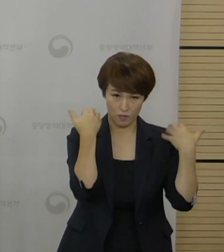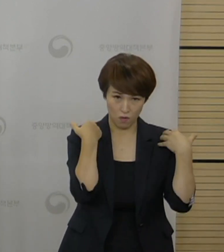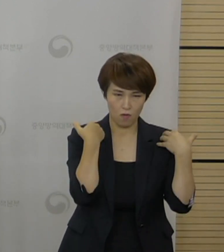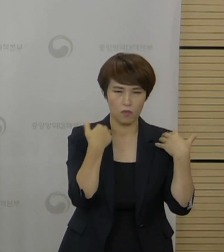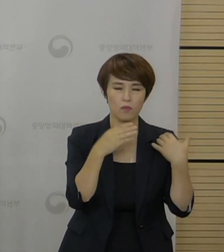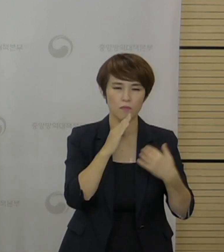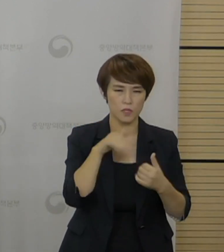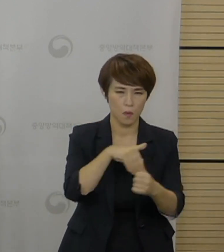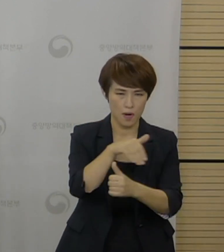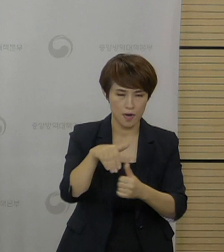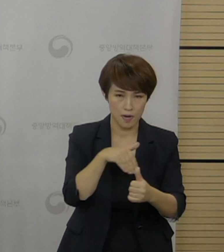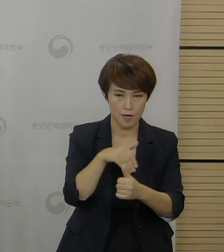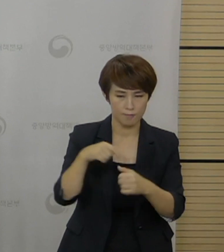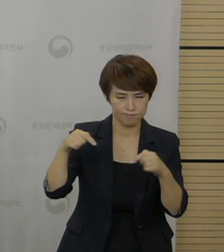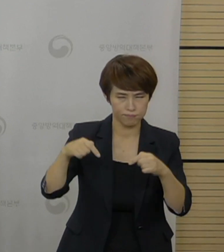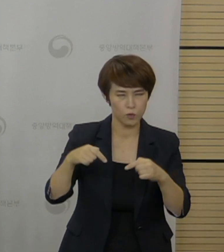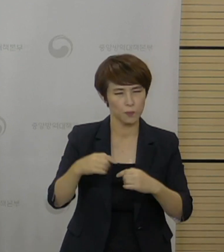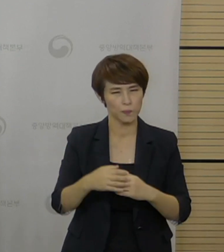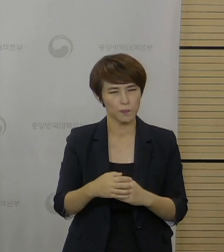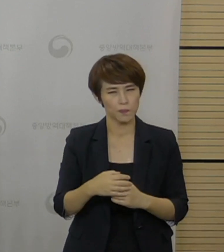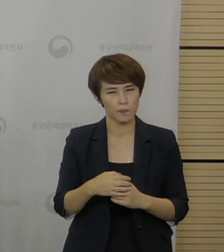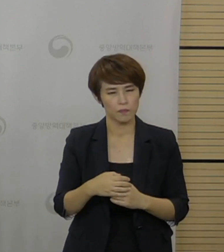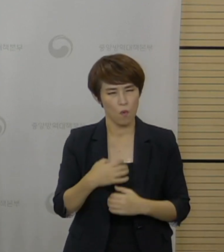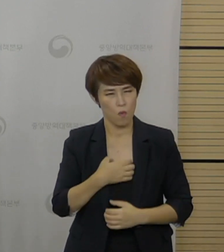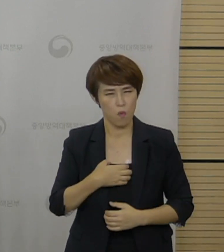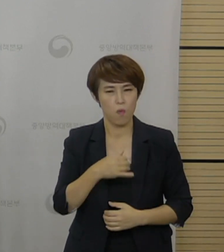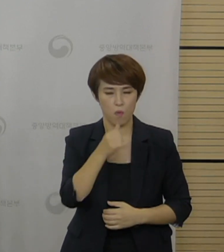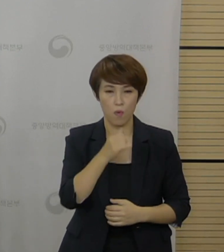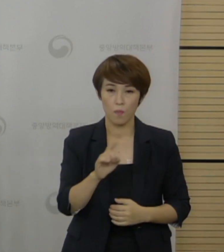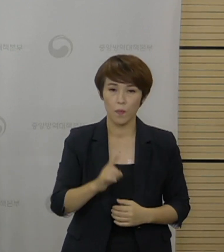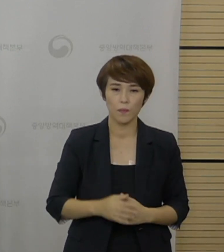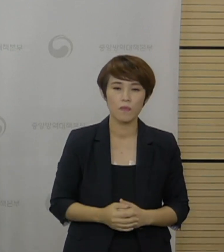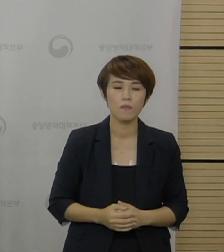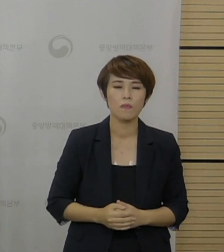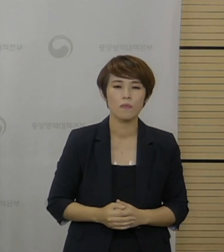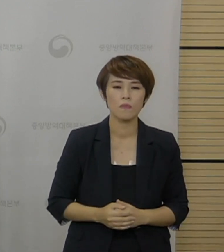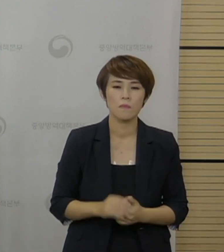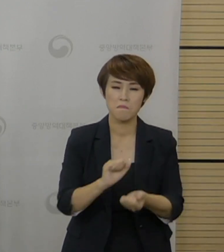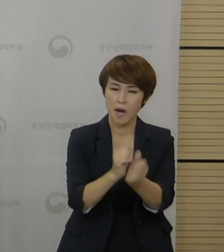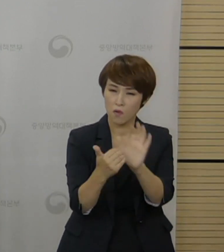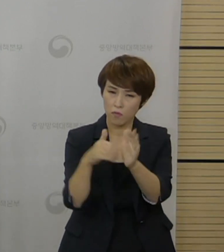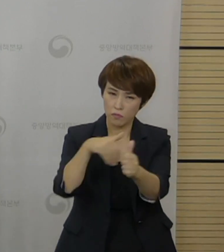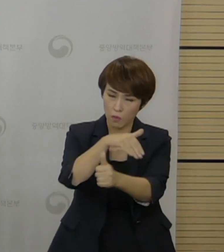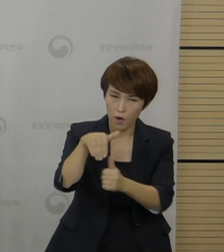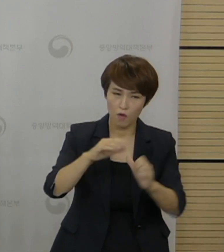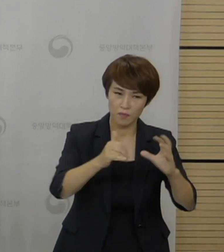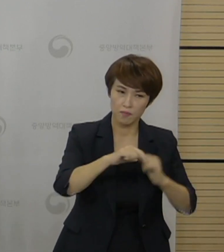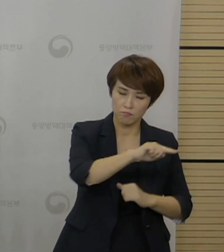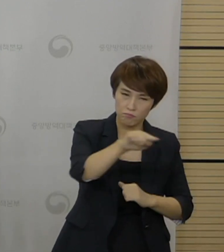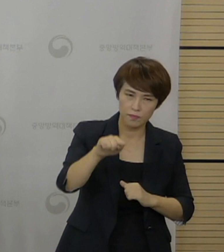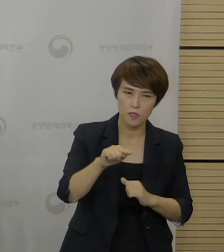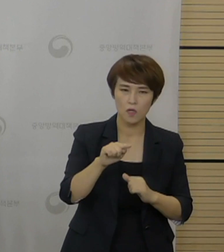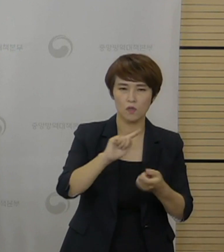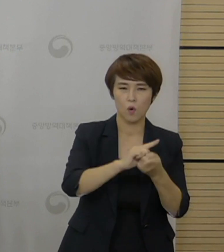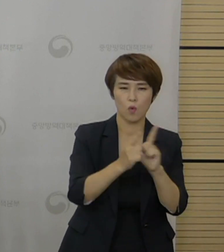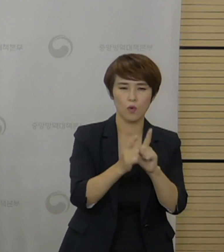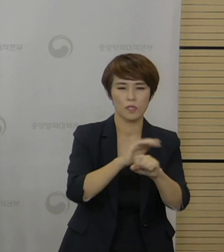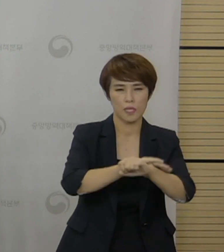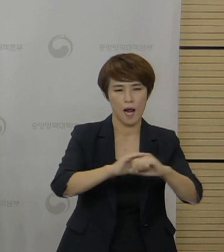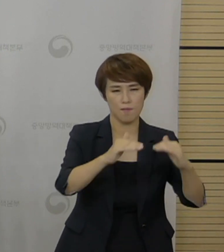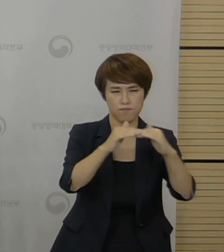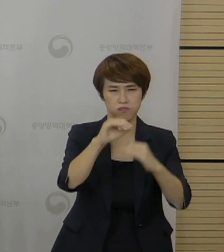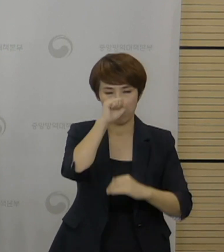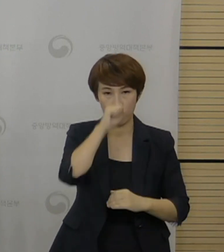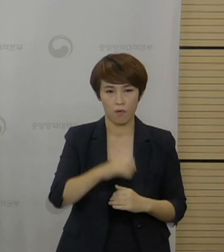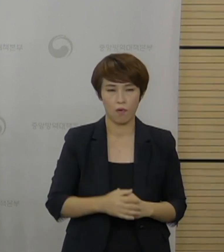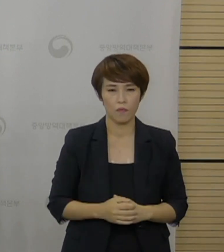국민의 생활과 또 국민 안전 사이에서 어느 정도 균형을 이루어줘야 되는 그런 내용들인데 다만 과도한 사회적